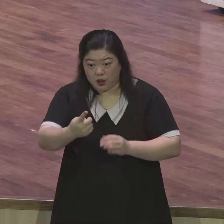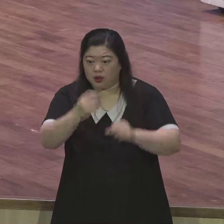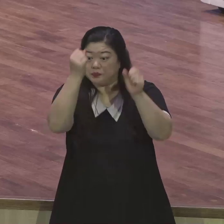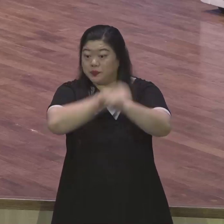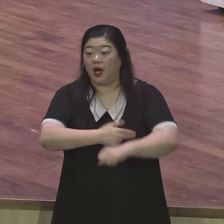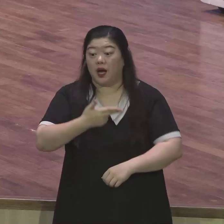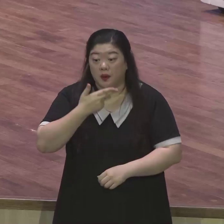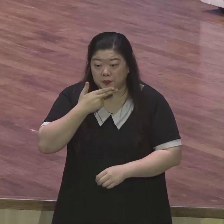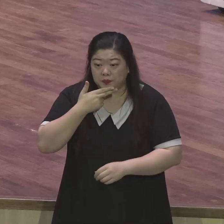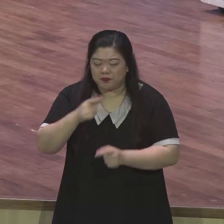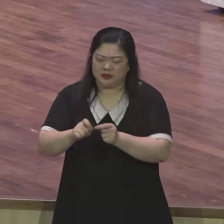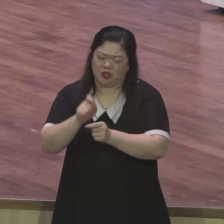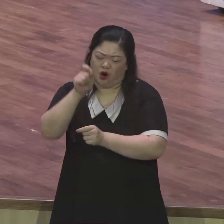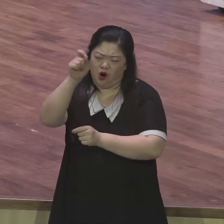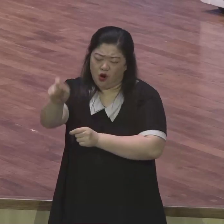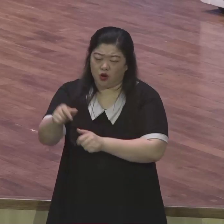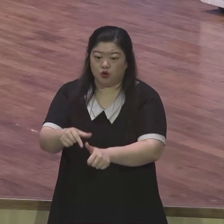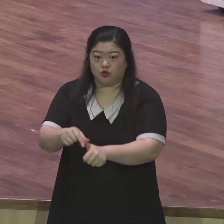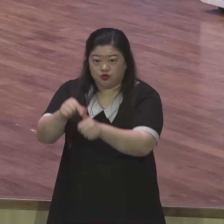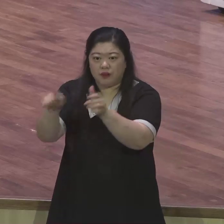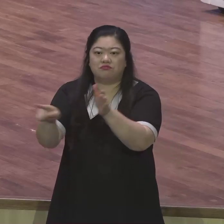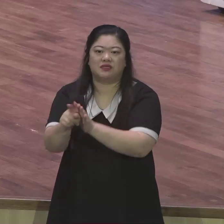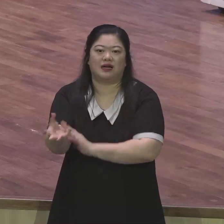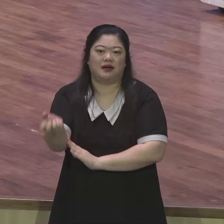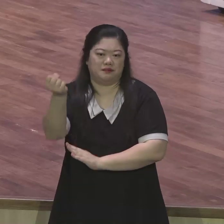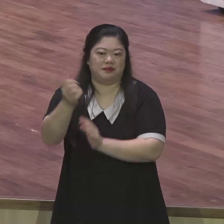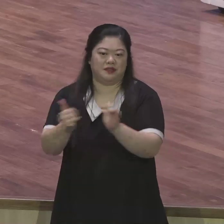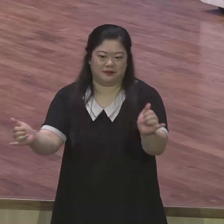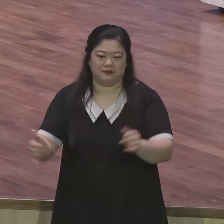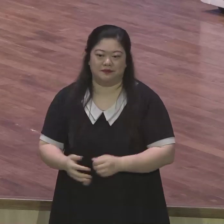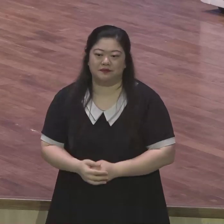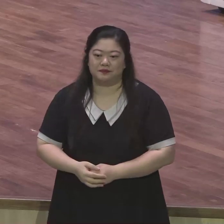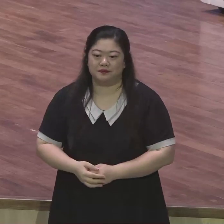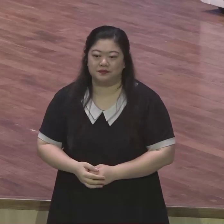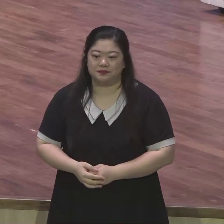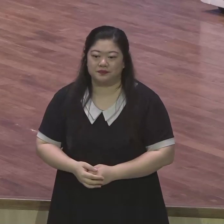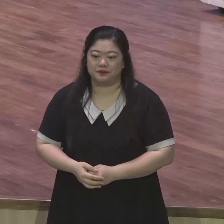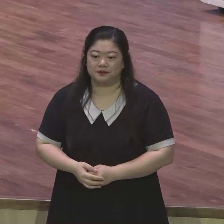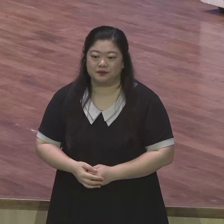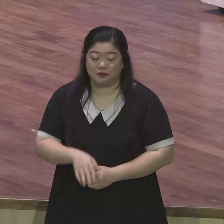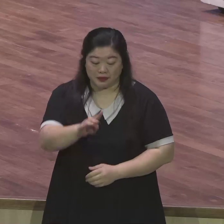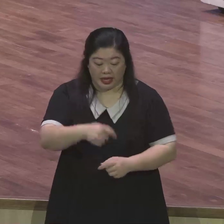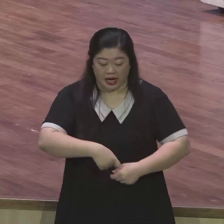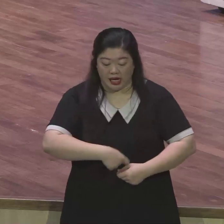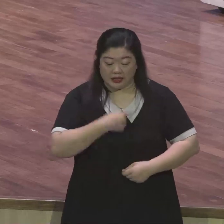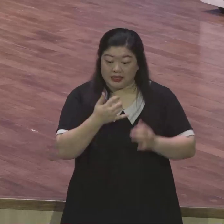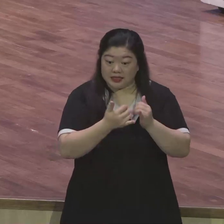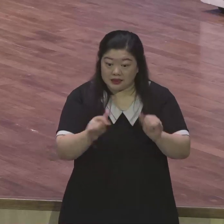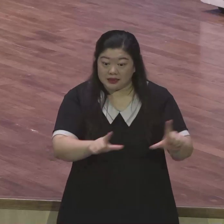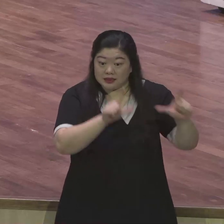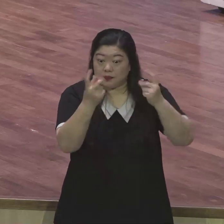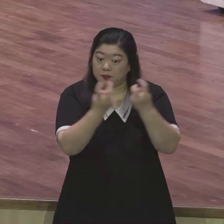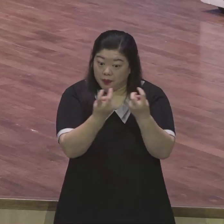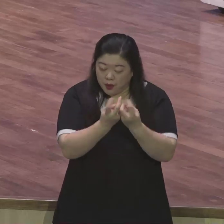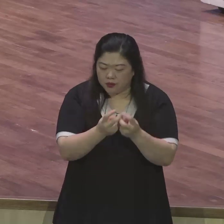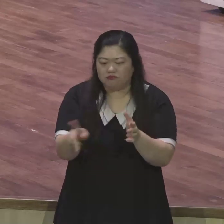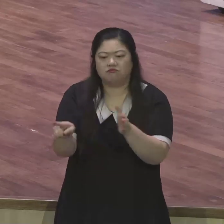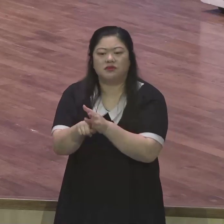믿음을 가진 자니라 히브리스 기자는 본문을 통해서 의인은 믿음으로 산다라는 말씀을 강조하면서 뒤로